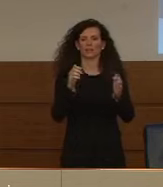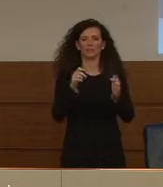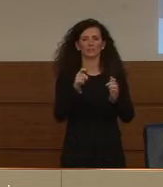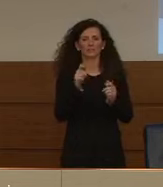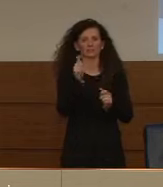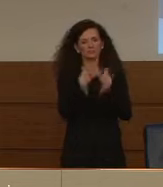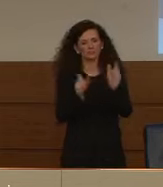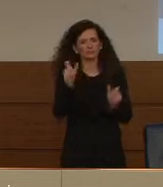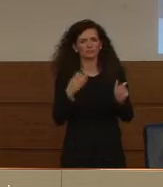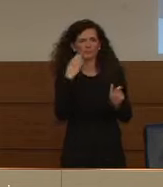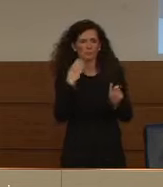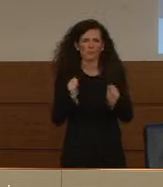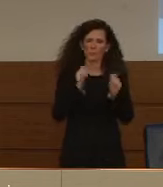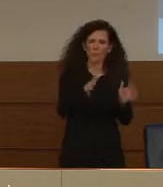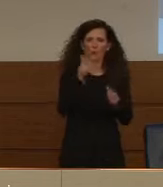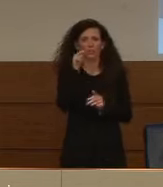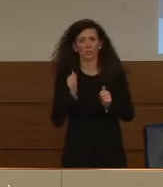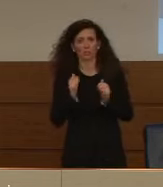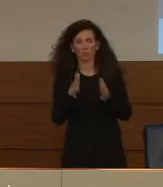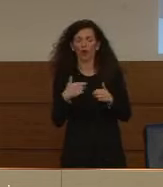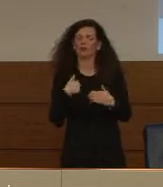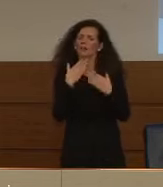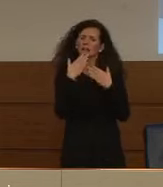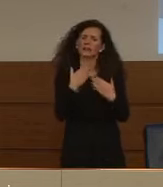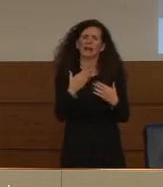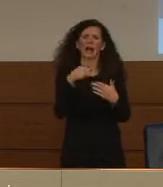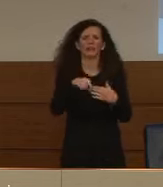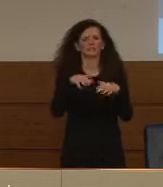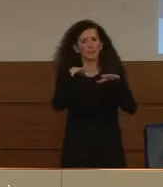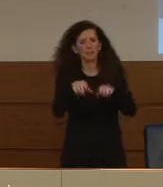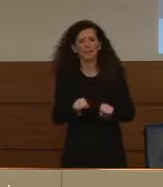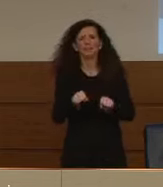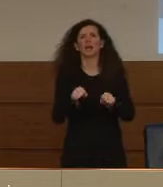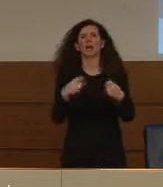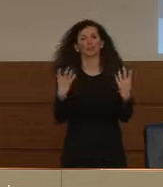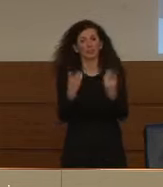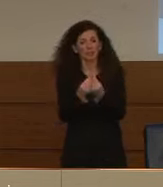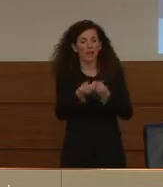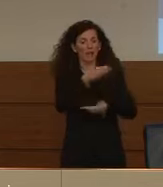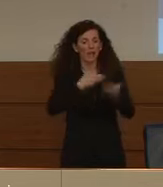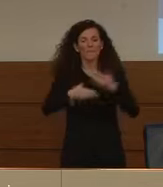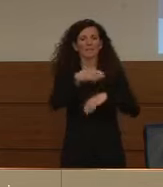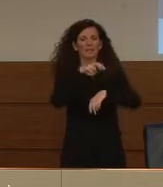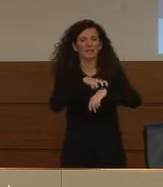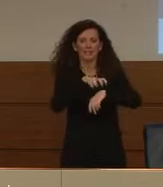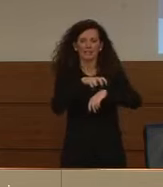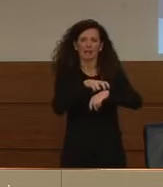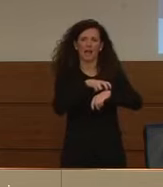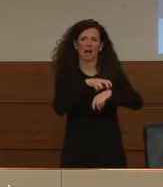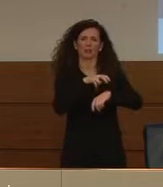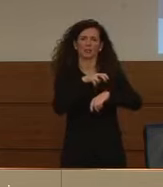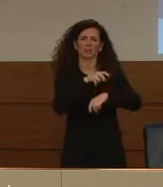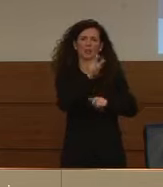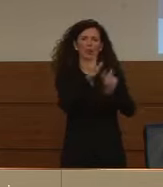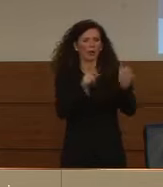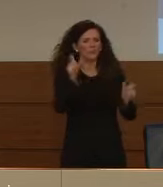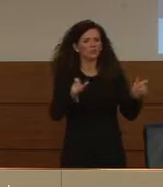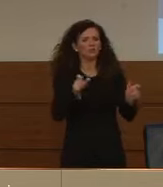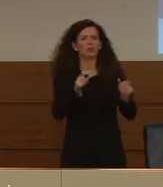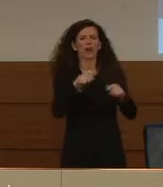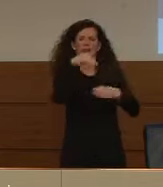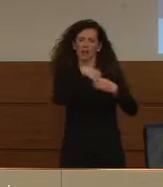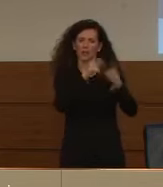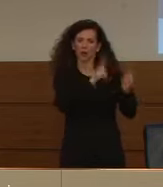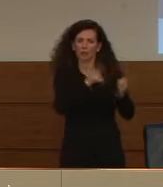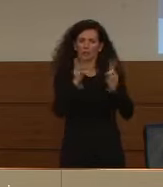che voglio ringraziare insieme a tutti coloro i quali sono impegnati, dal personale sanitario degli ospedali al personale delle forze